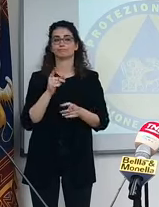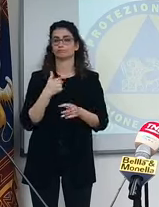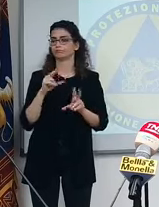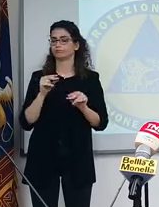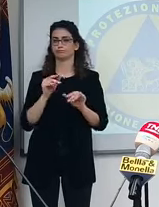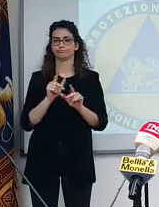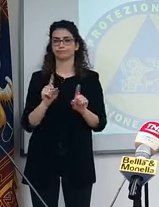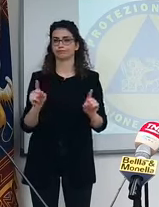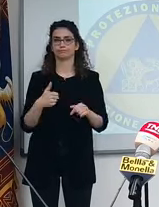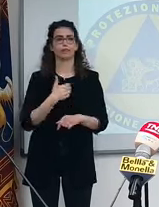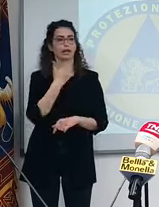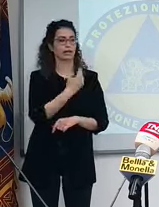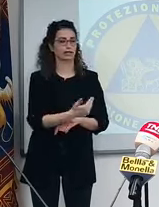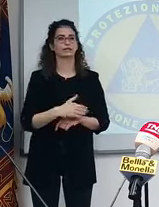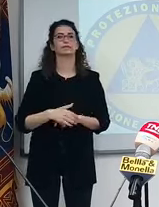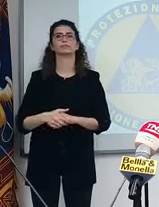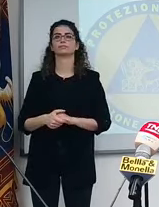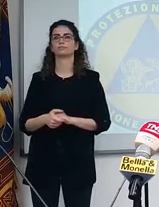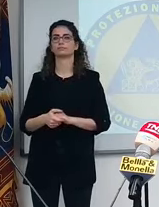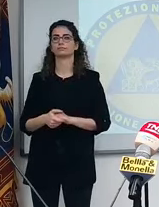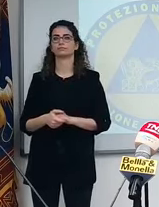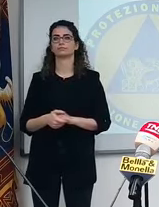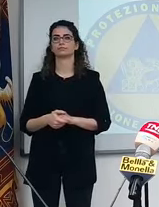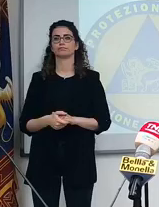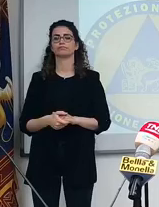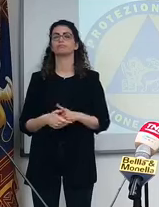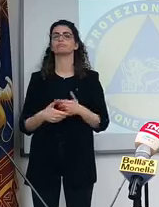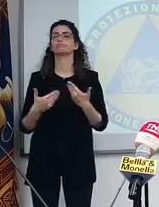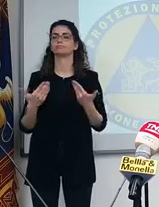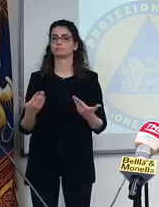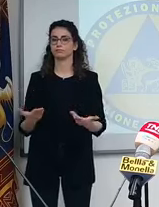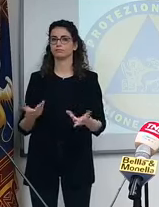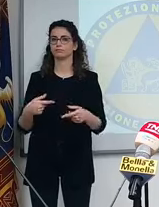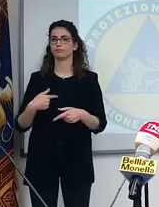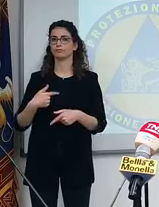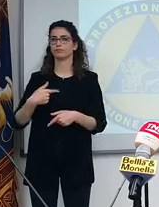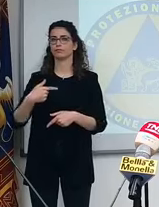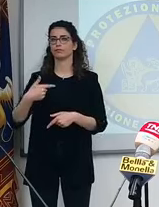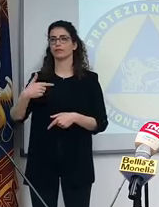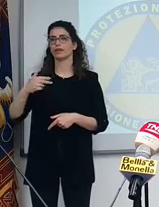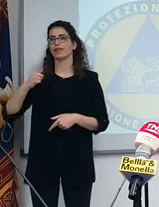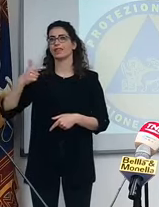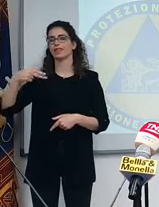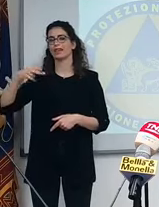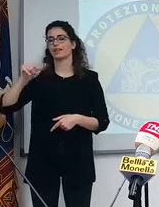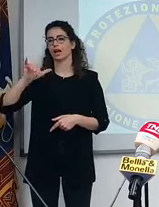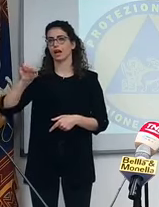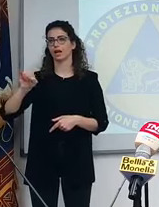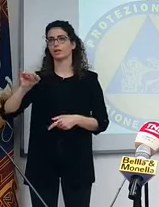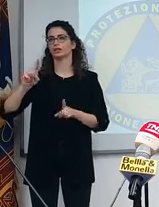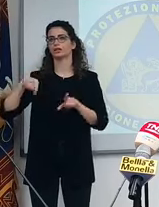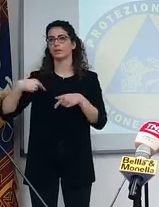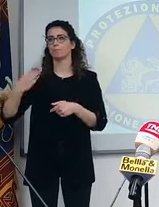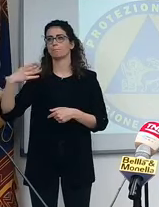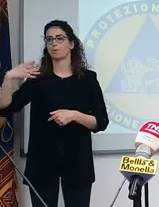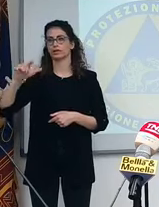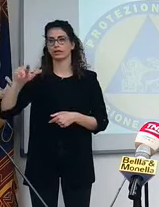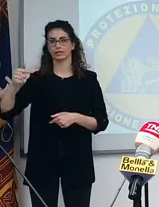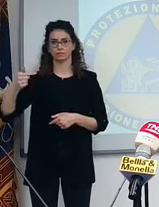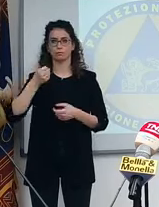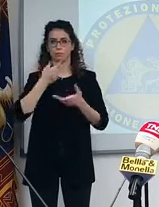novità in queste, grazie. No, prego. Passiamo quindi ad Alessandra Natali, poi Marco Monnet.